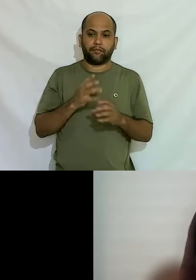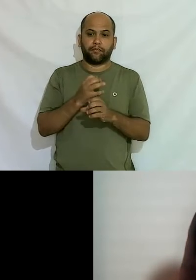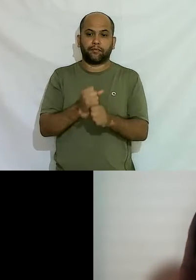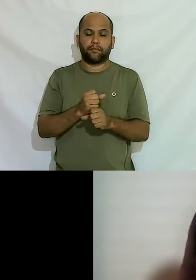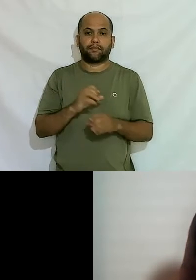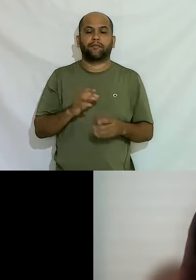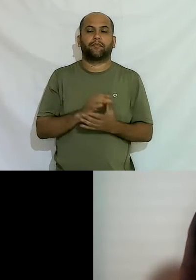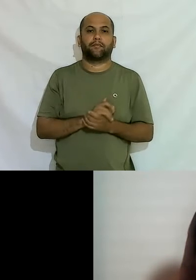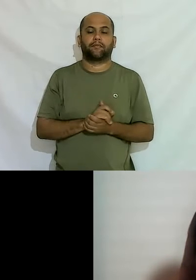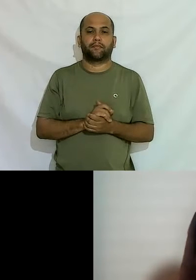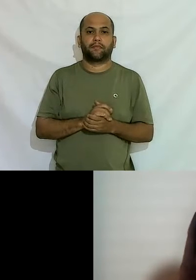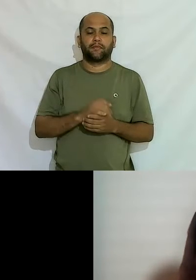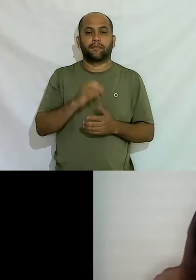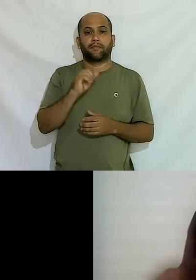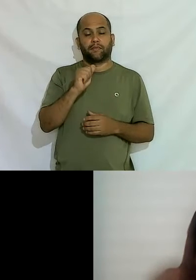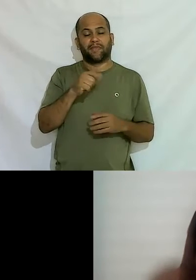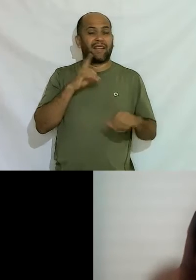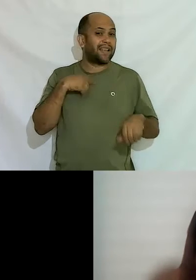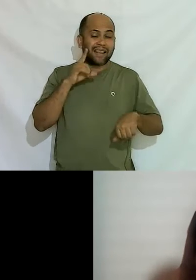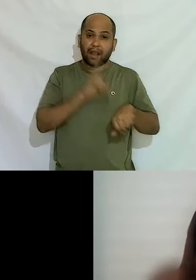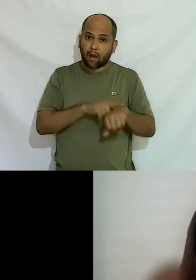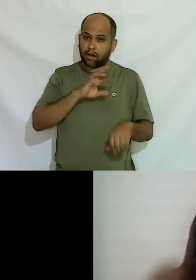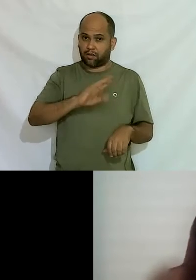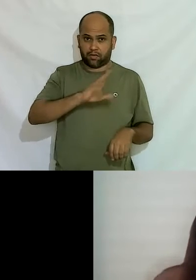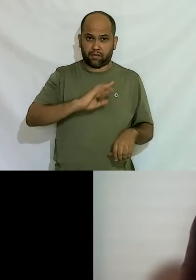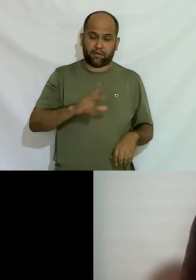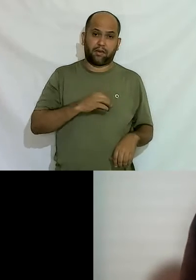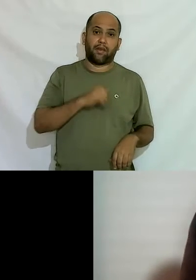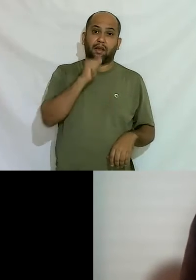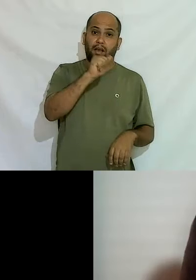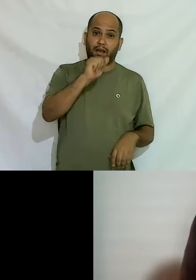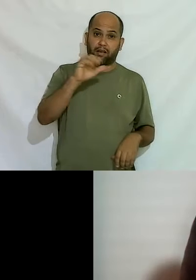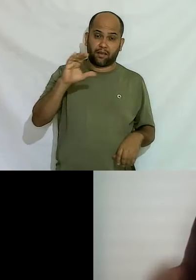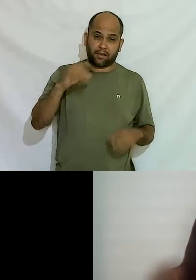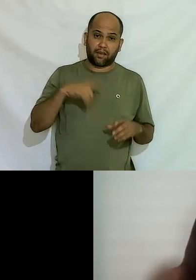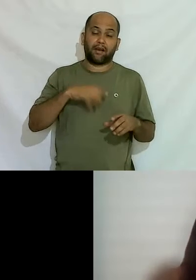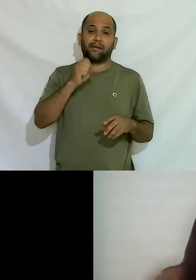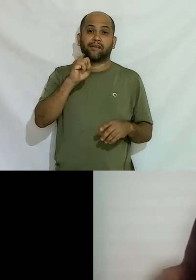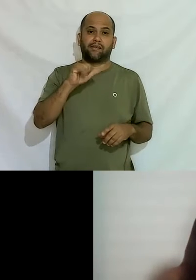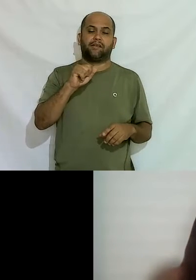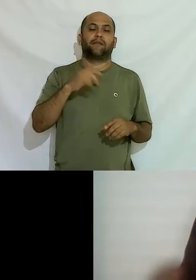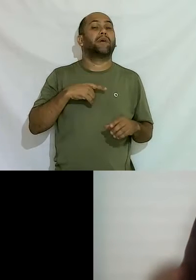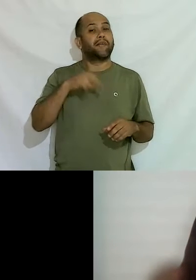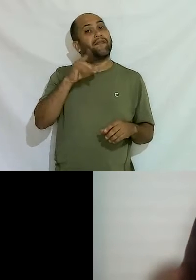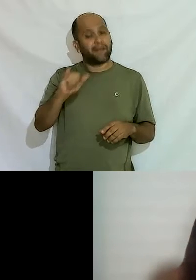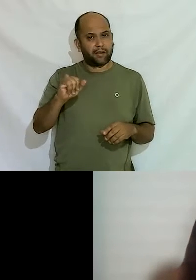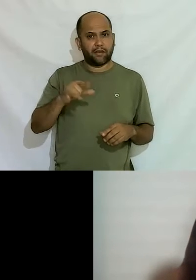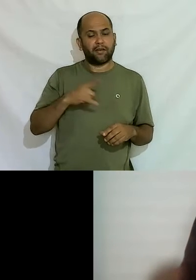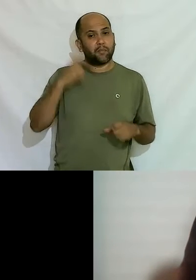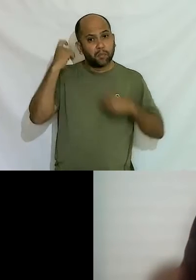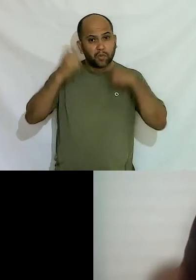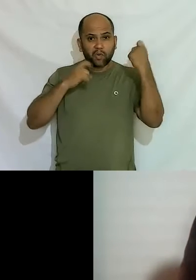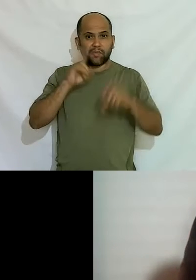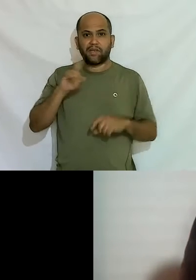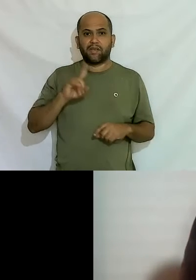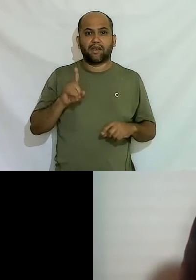certo período ou seja, elas não são instantâneas se vocês abrirem o sistema lá agora elas não vão estar mas elas vão cair então não se preocupem não precisa